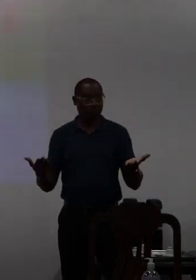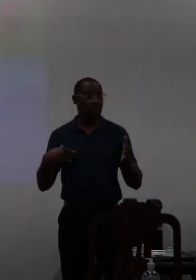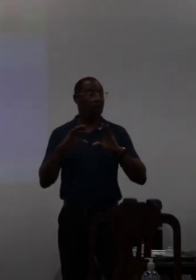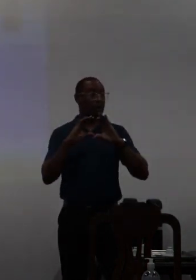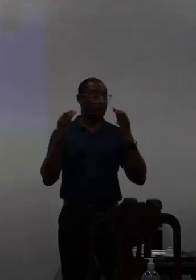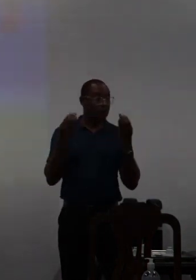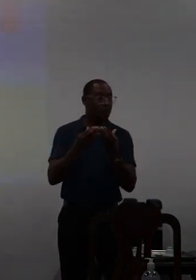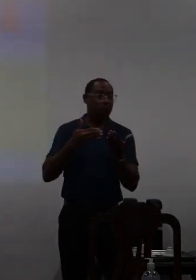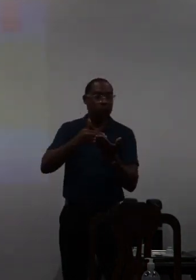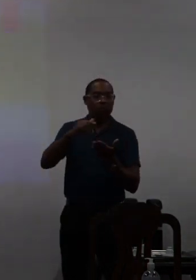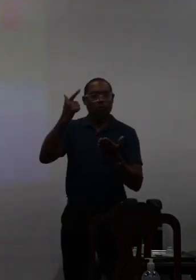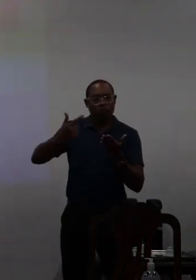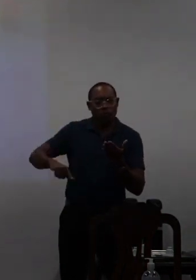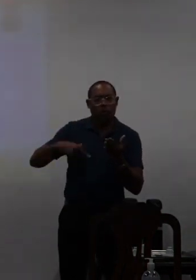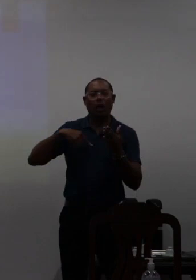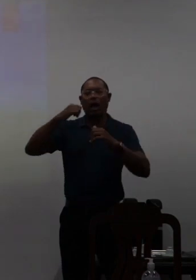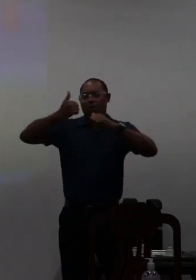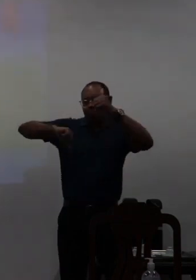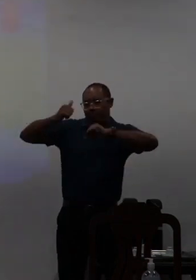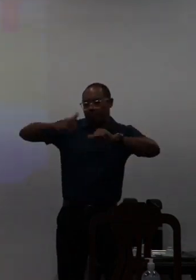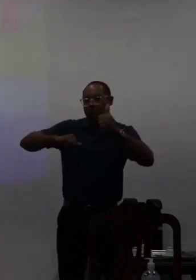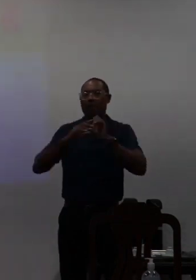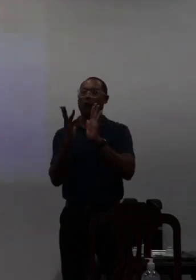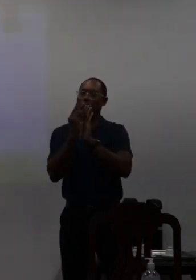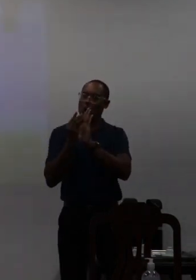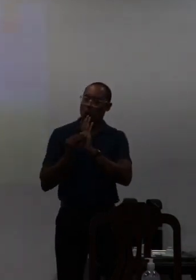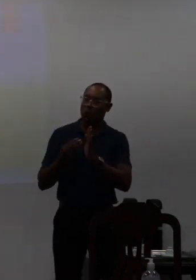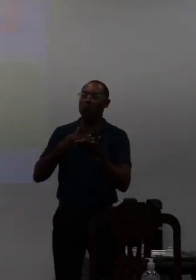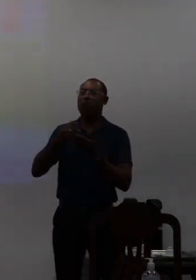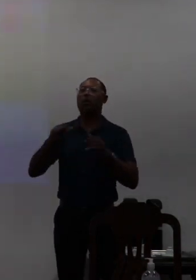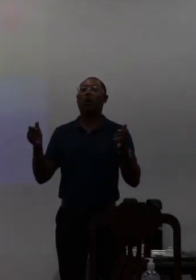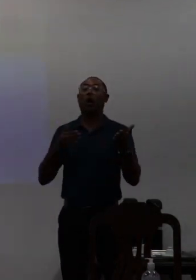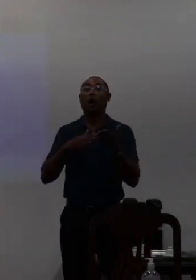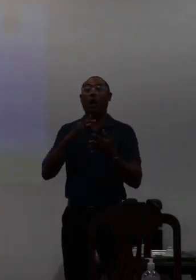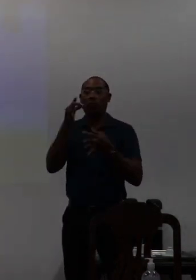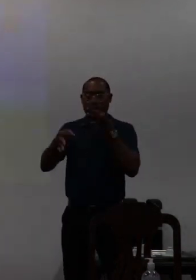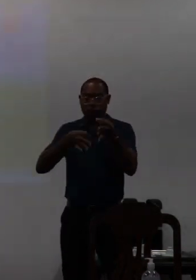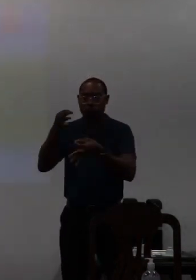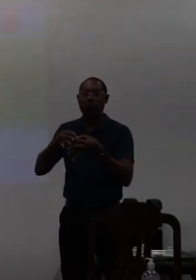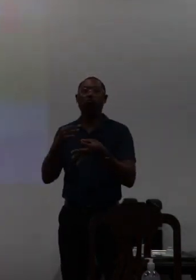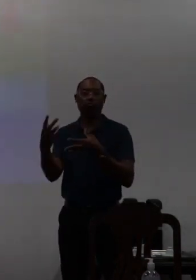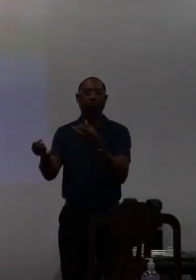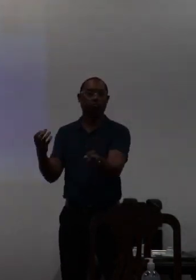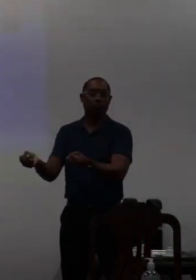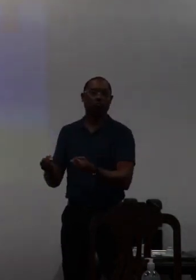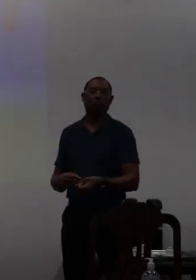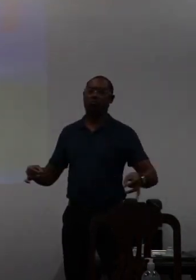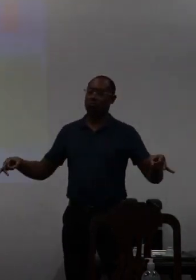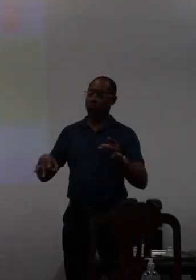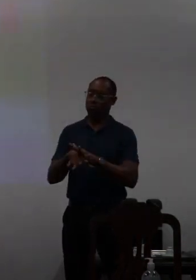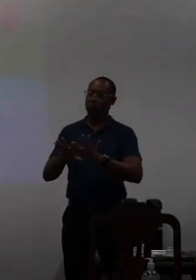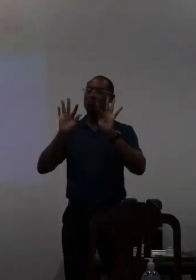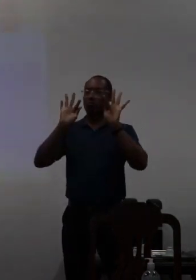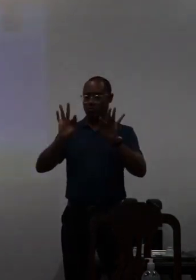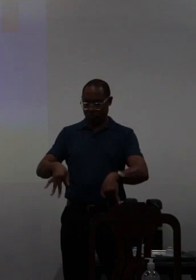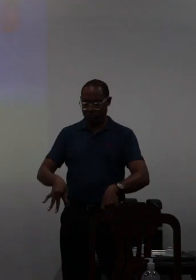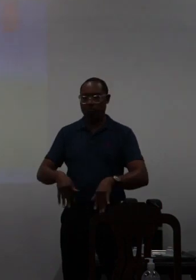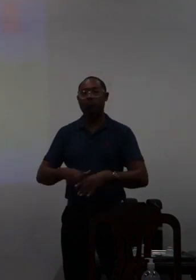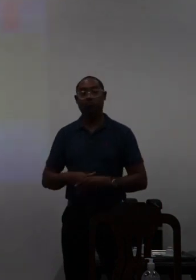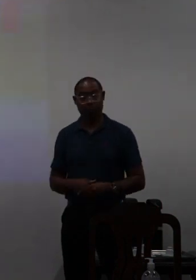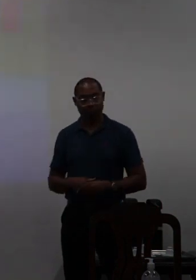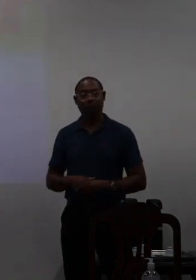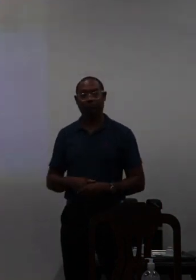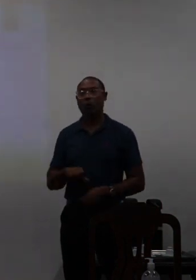comissão mais uma vez avaliou o conteúdo algumas sugestões foram dadas e aí nós encerramos o processo